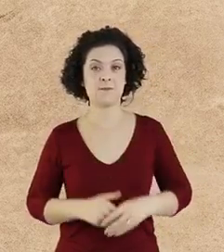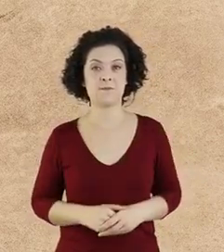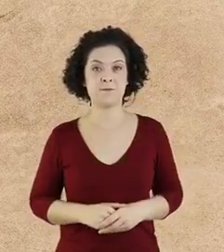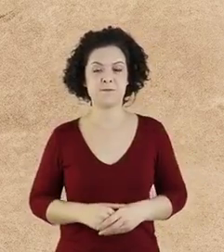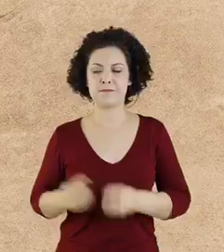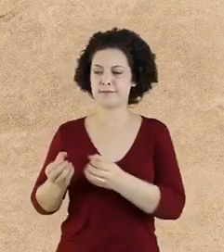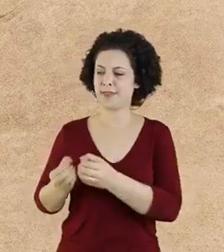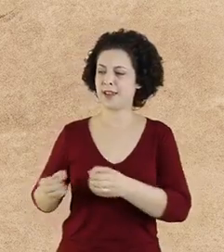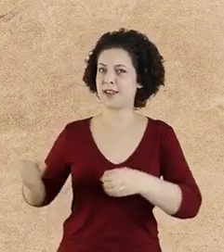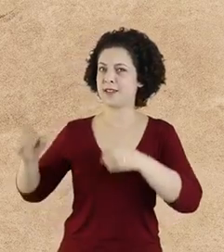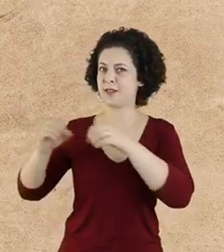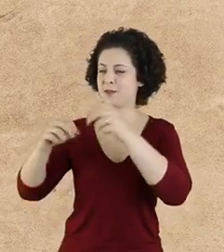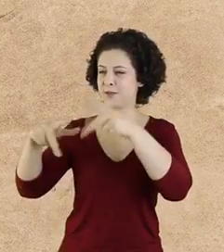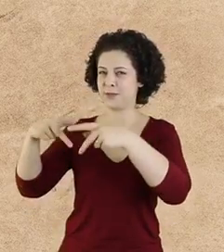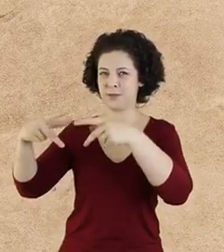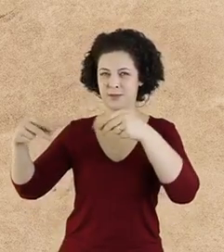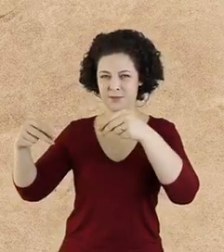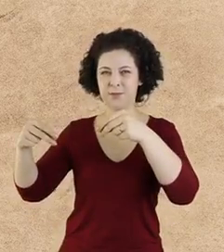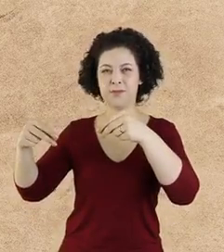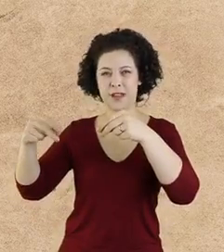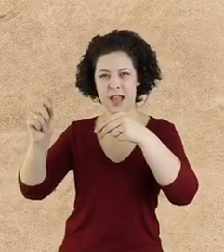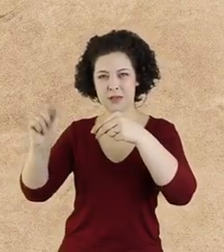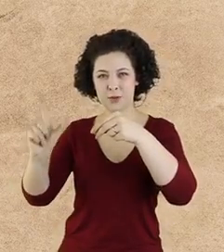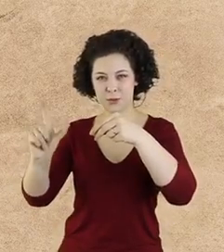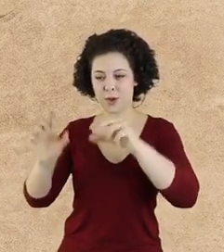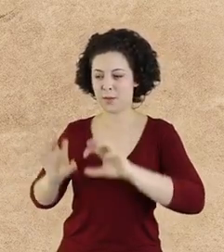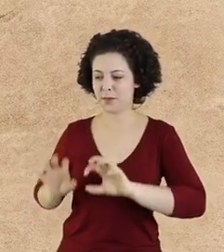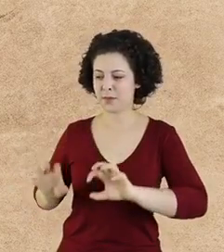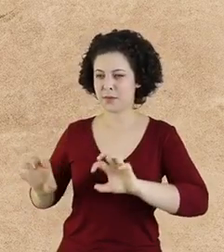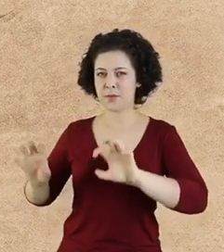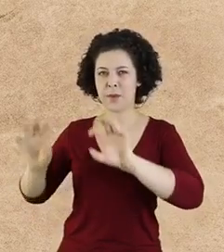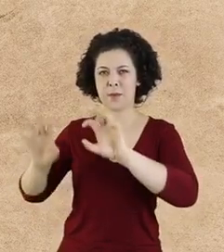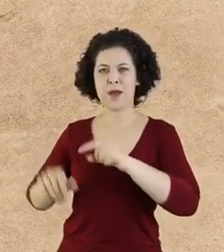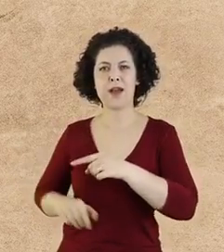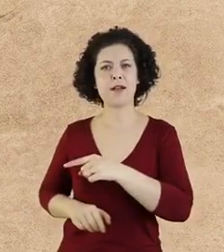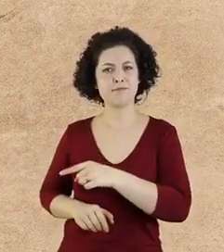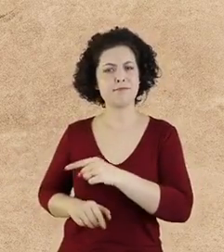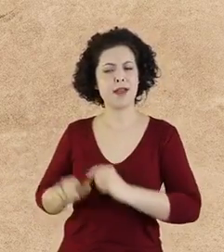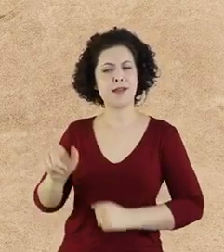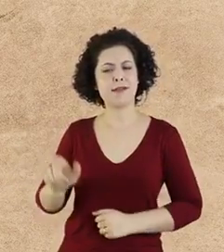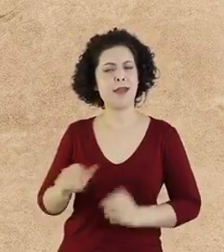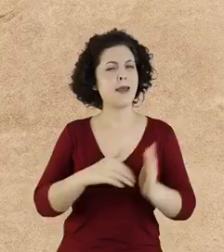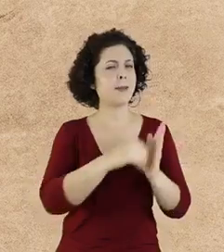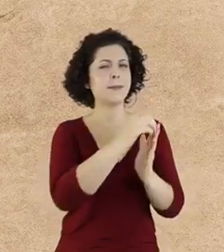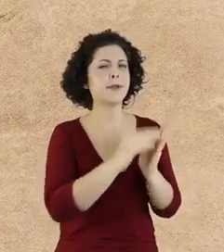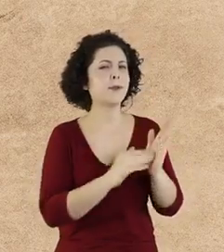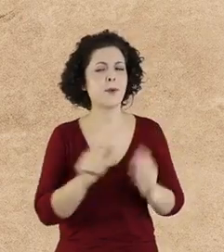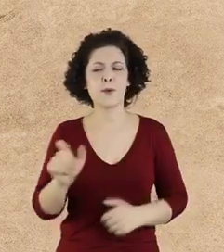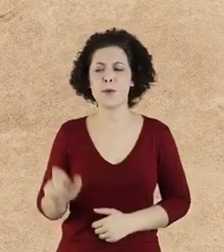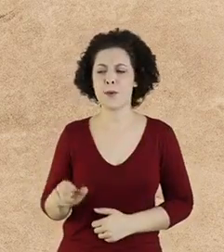guirlanda ao lado, toda florida e com laço azul, foi pintada pela Maria